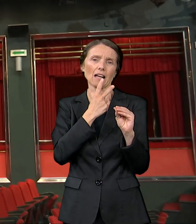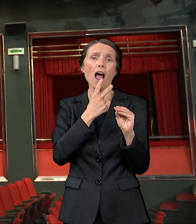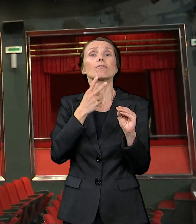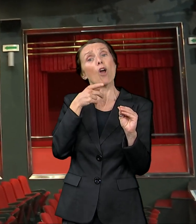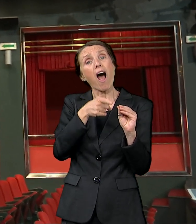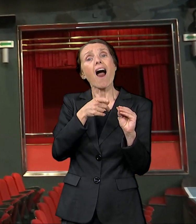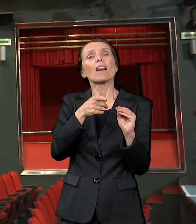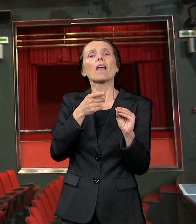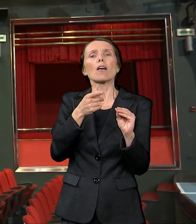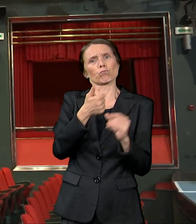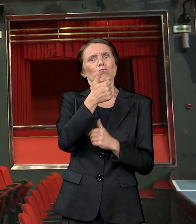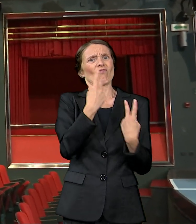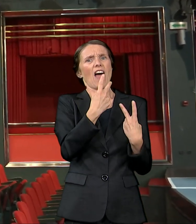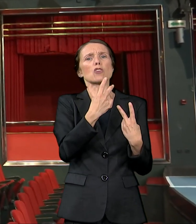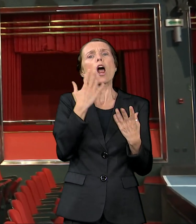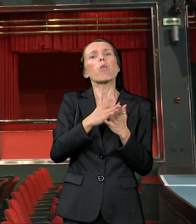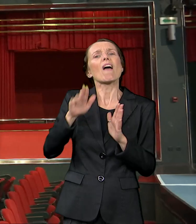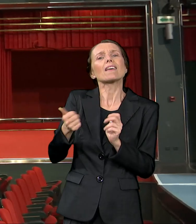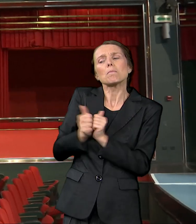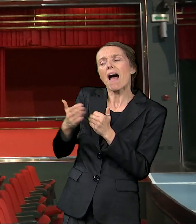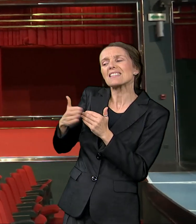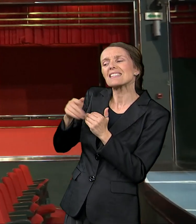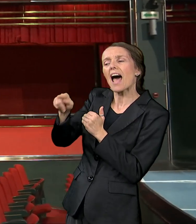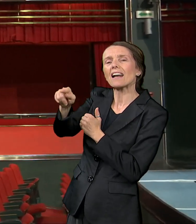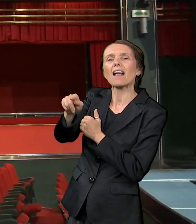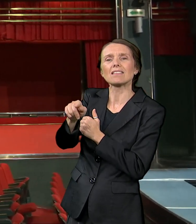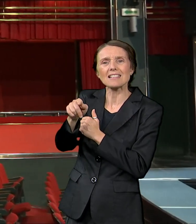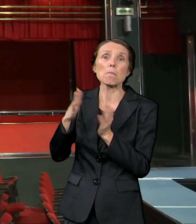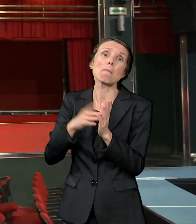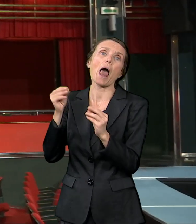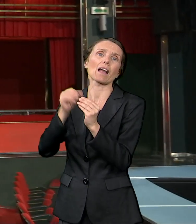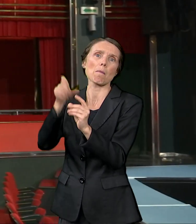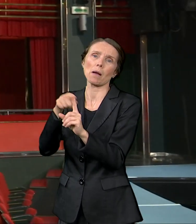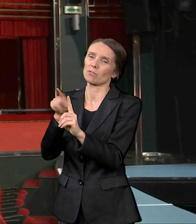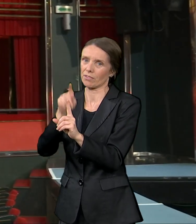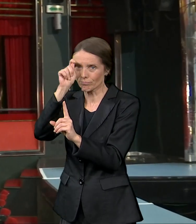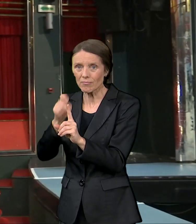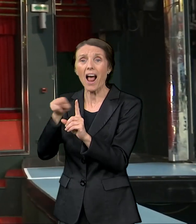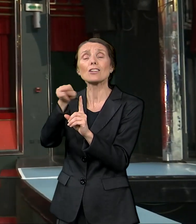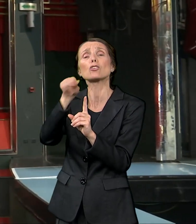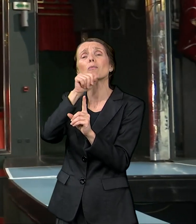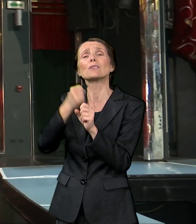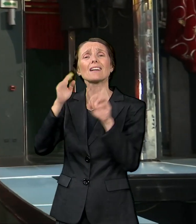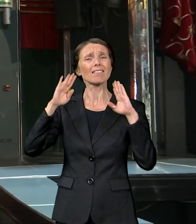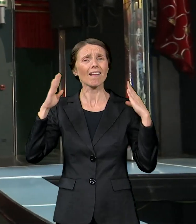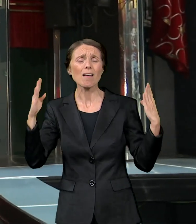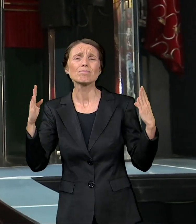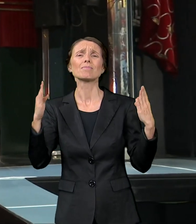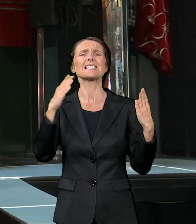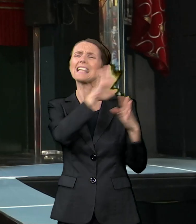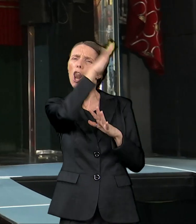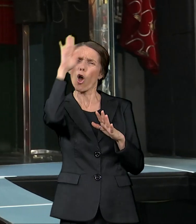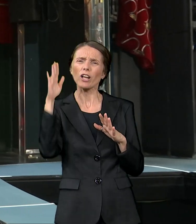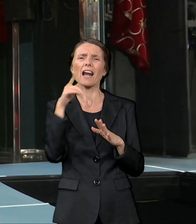Milanki Berberović, a ona u scenografima sa kojima je voljela da radi. Tu su Velizar Srbljanović, Mileta Leskovac, Geroslav